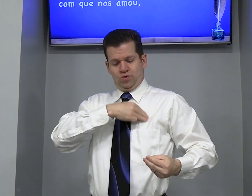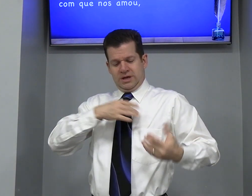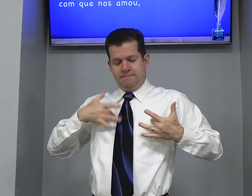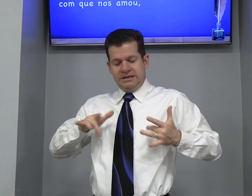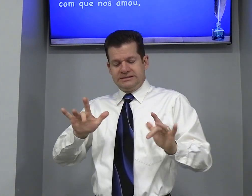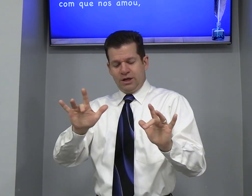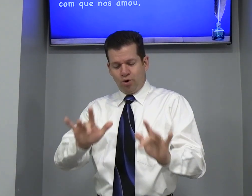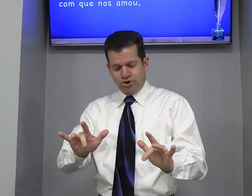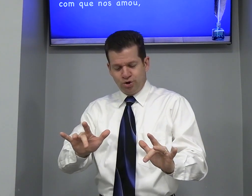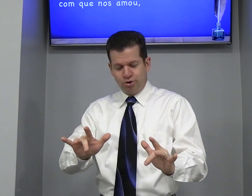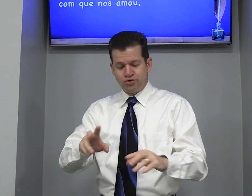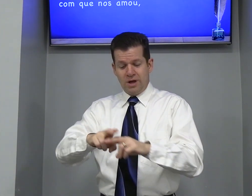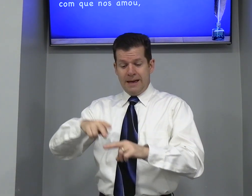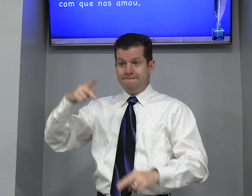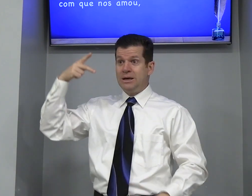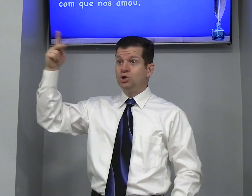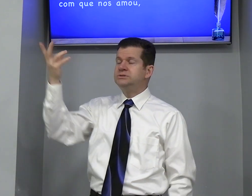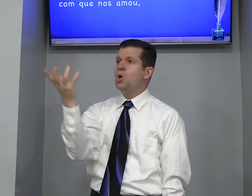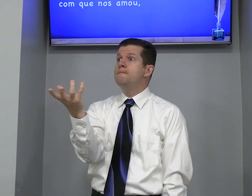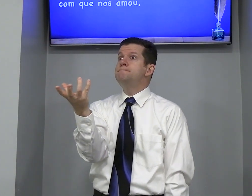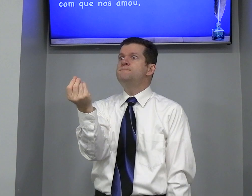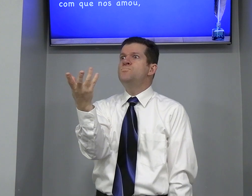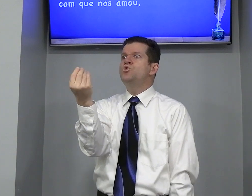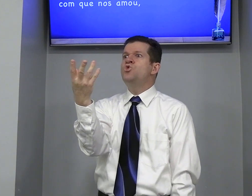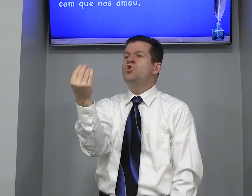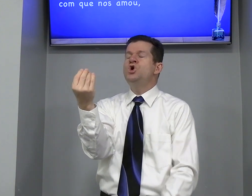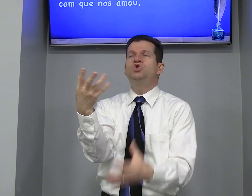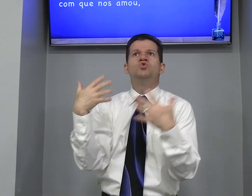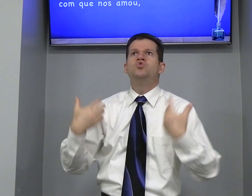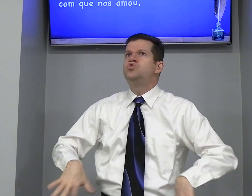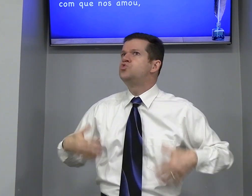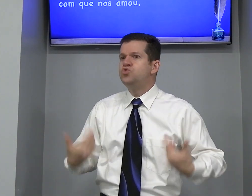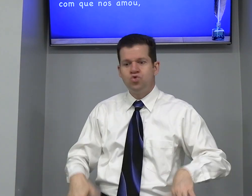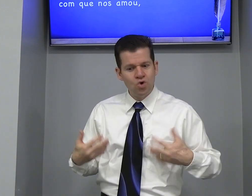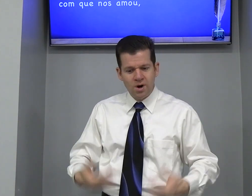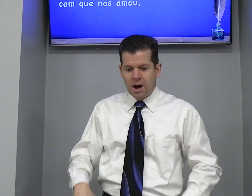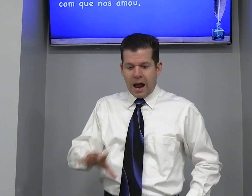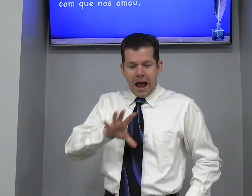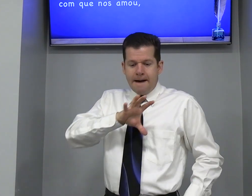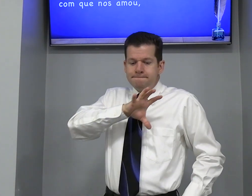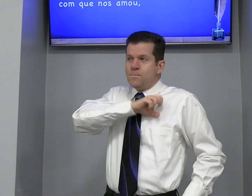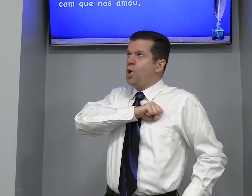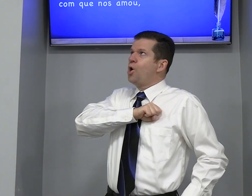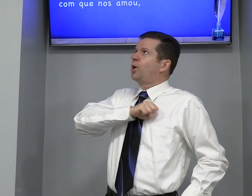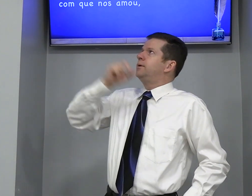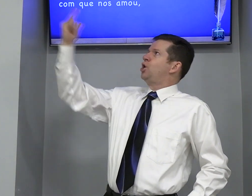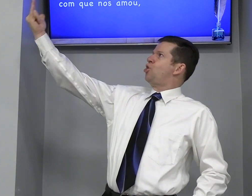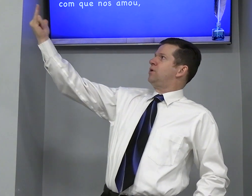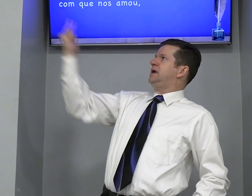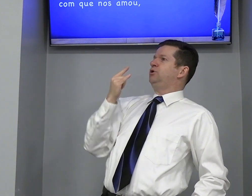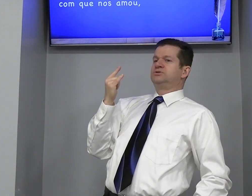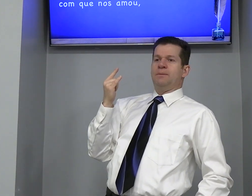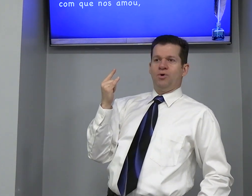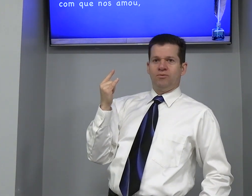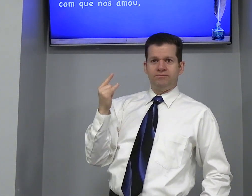Misericordioso Pelo Seu Muito Amor Com Que nos Amou